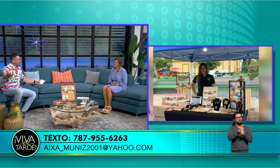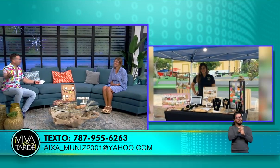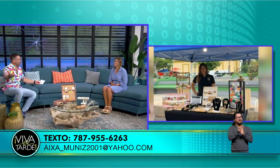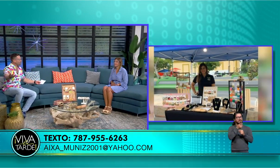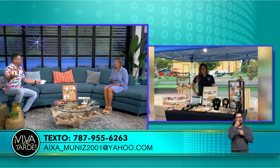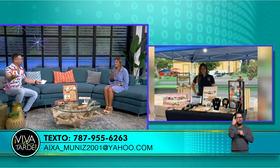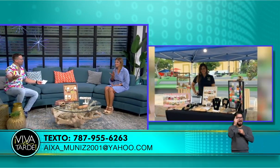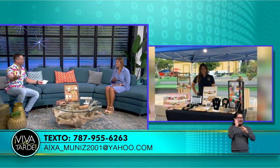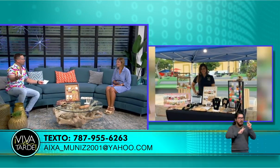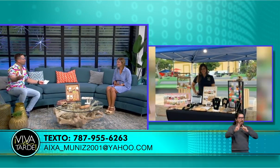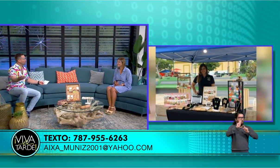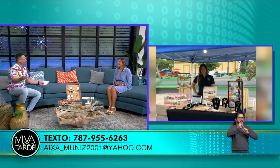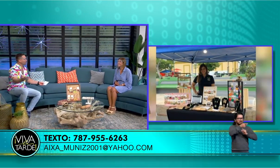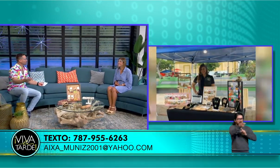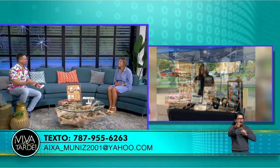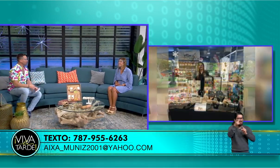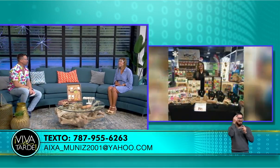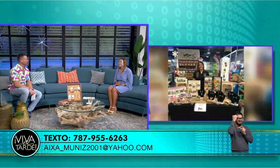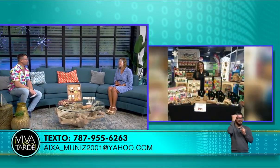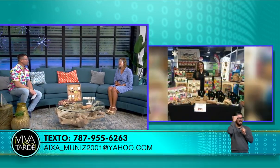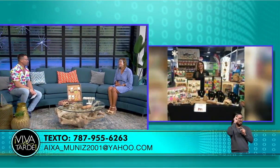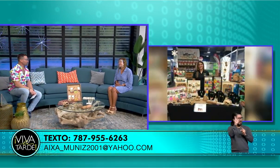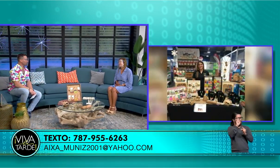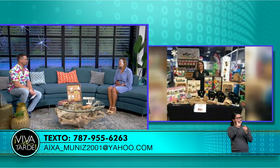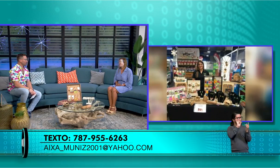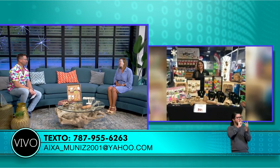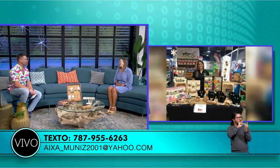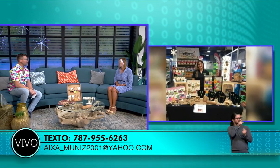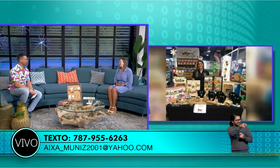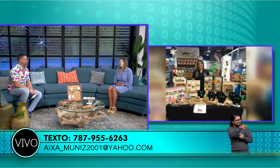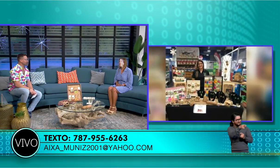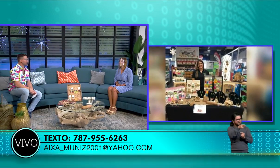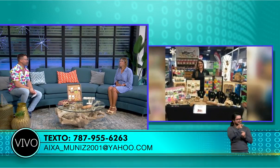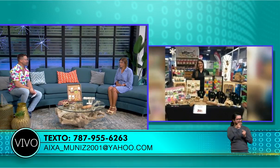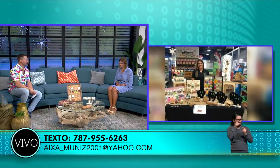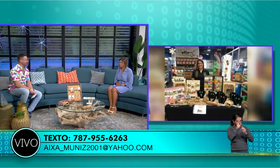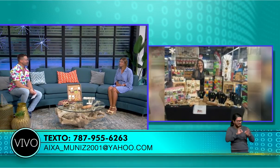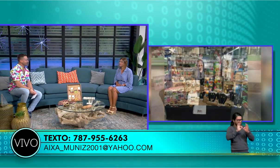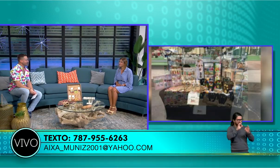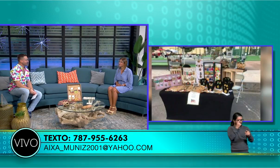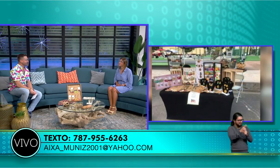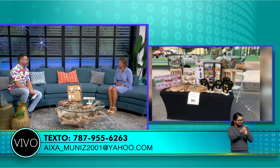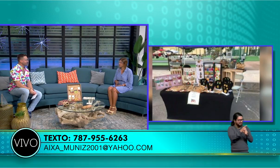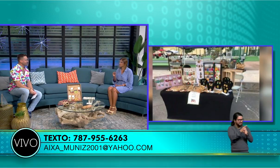audiencia la información de dónde pueden conseguir todos estos diseños y toda esta artesanía.